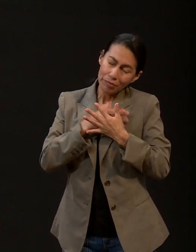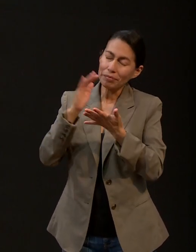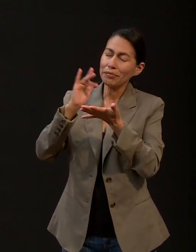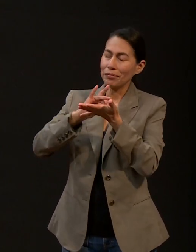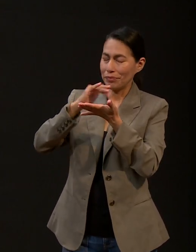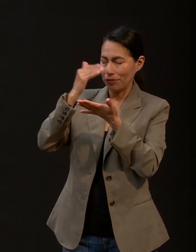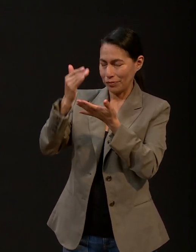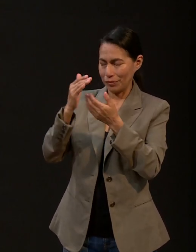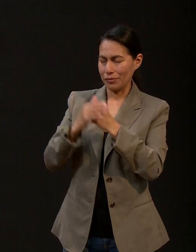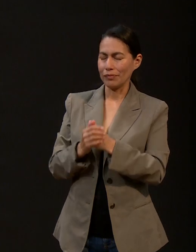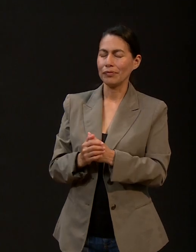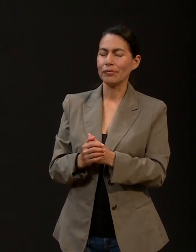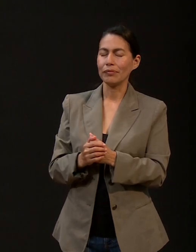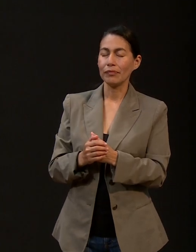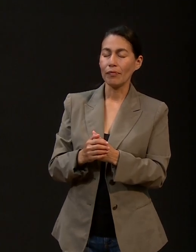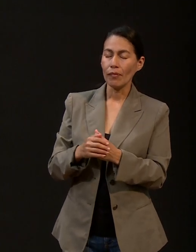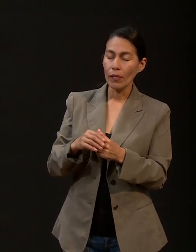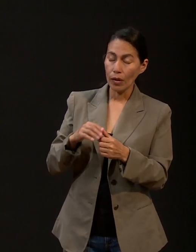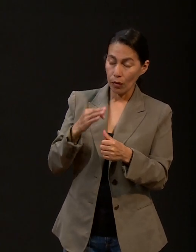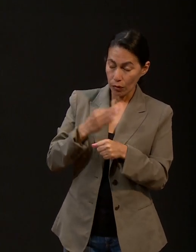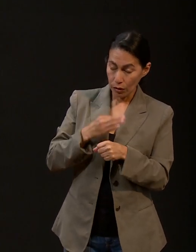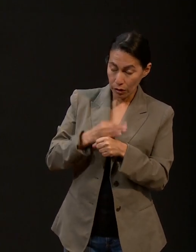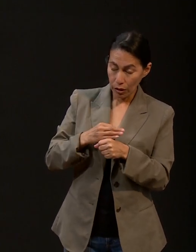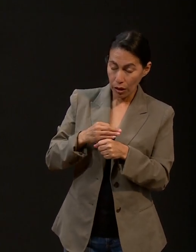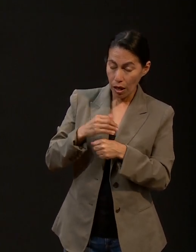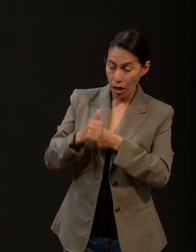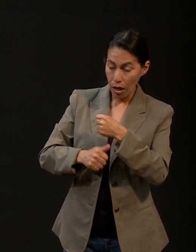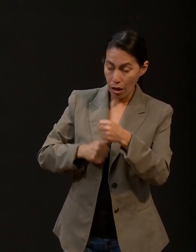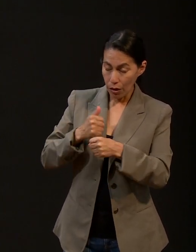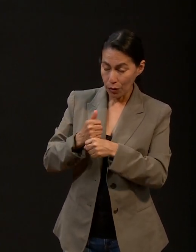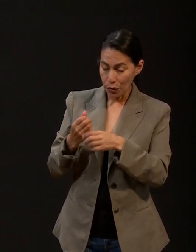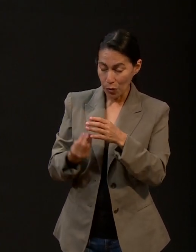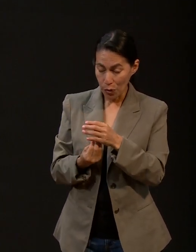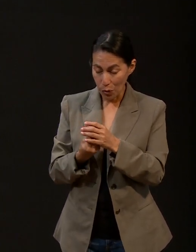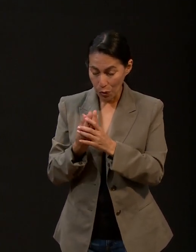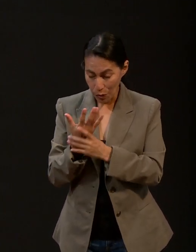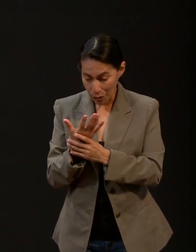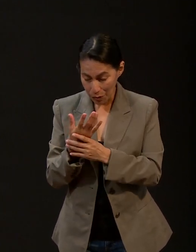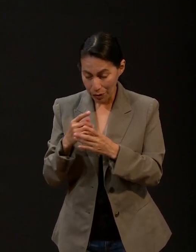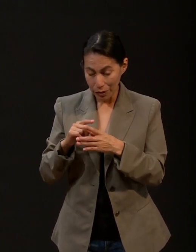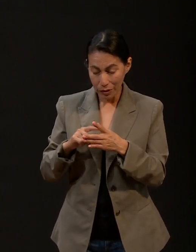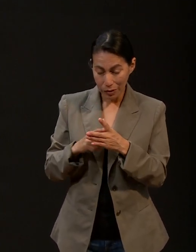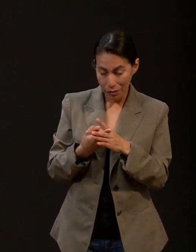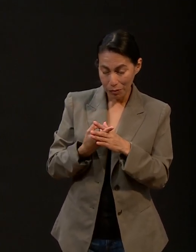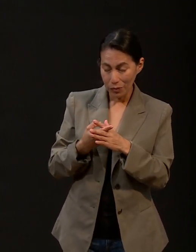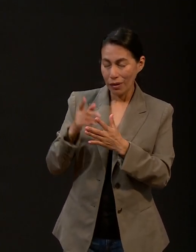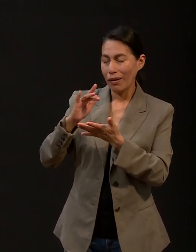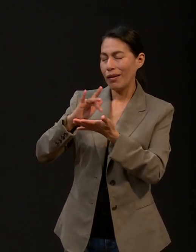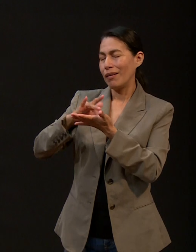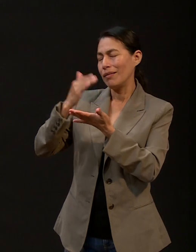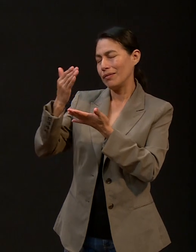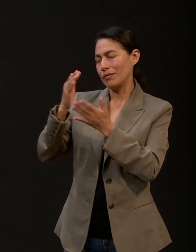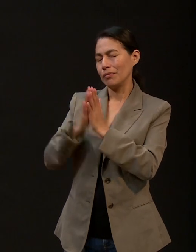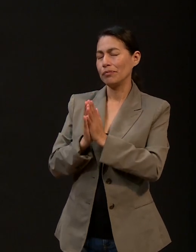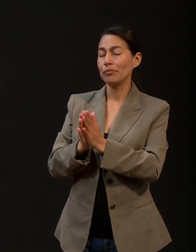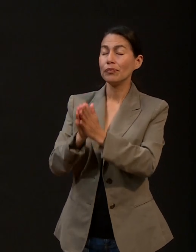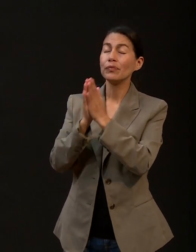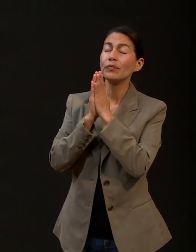iniciar este nuevo año. Amén. Queremos que nos acompañes cada día de nuestra vida, que seas tú